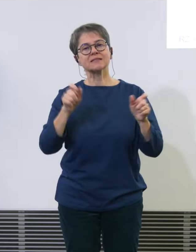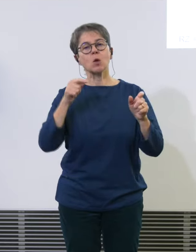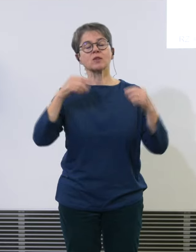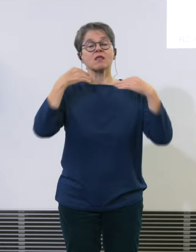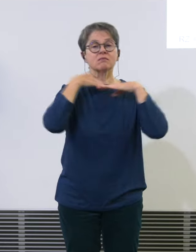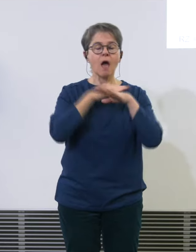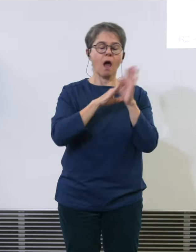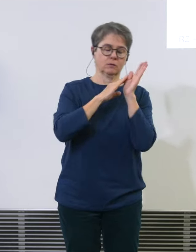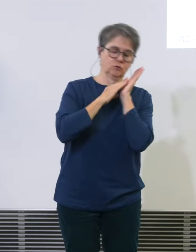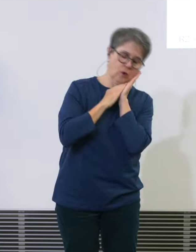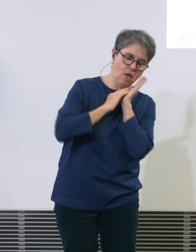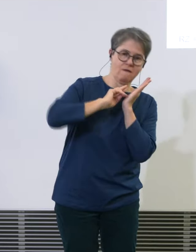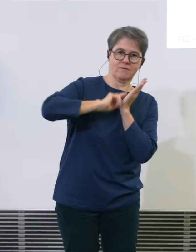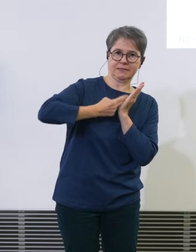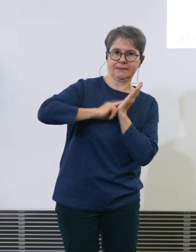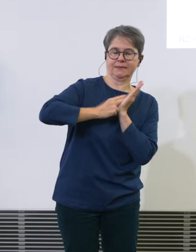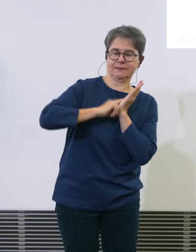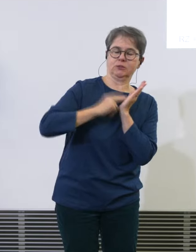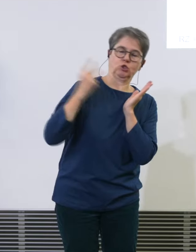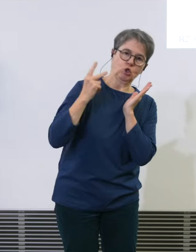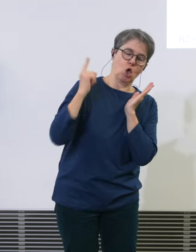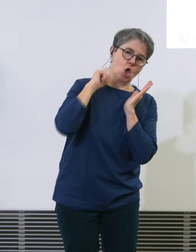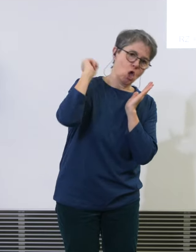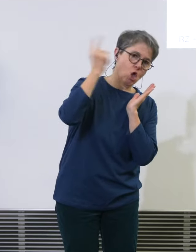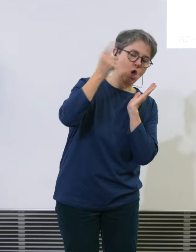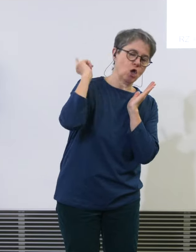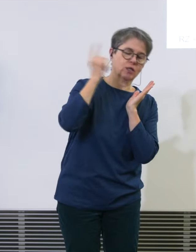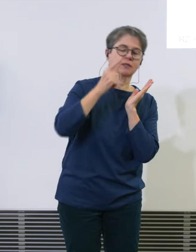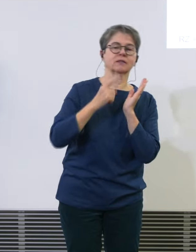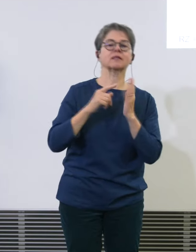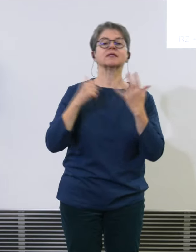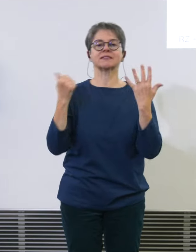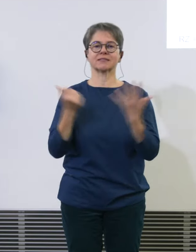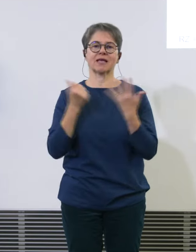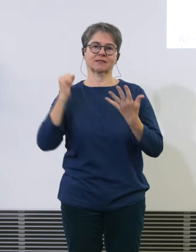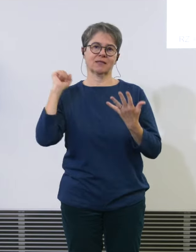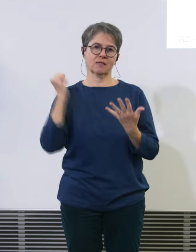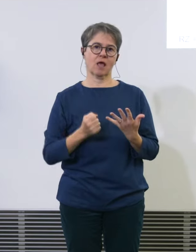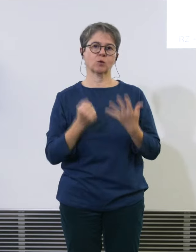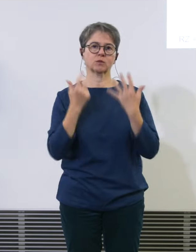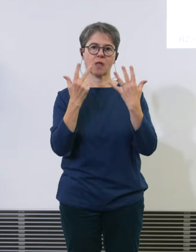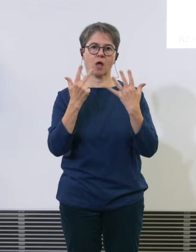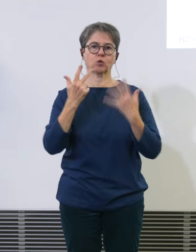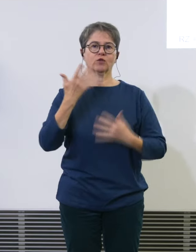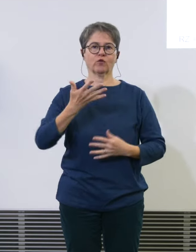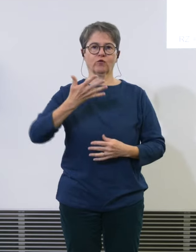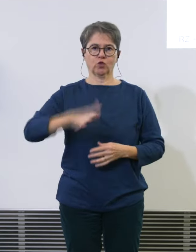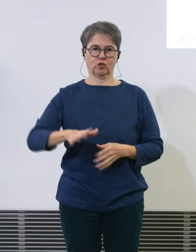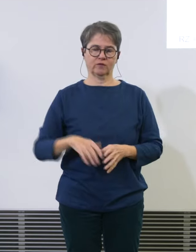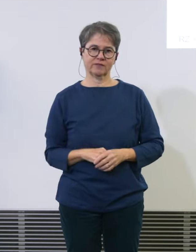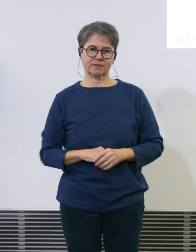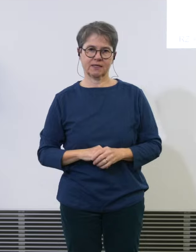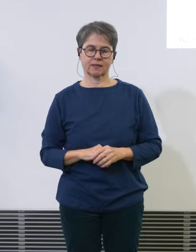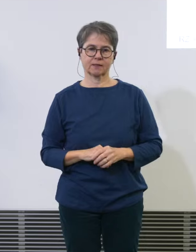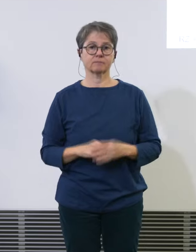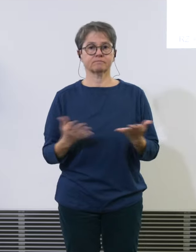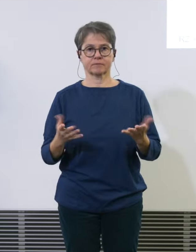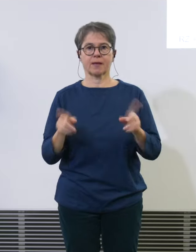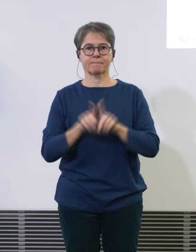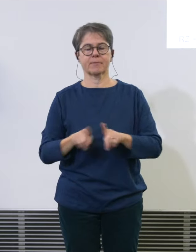Schlaf stark gestört sind, beträgt 16'855. Und das heisst dann auch, dass Personen, die